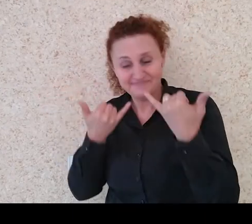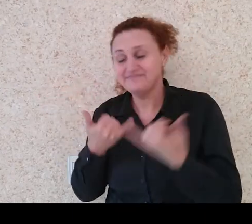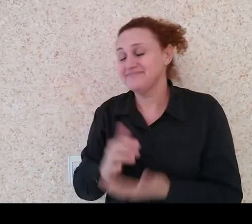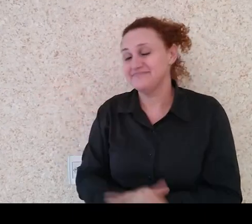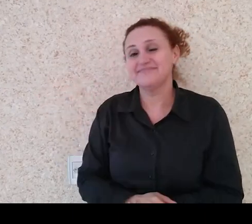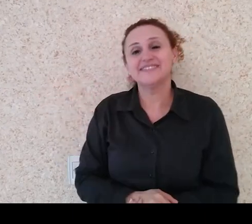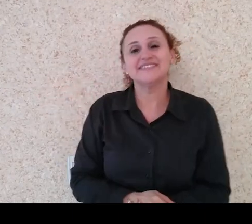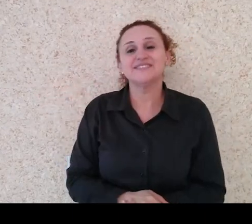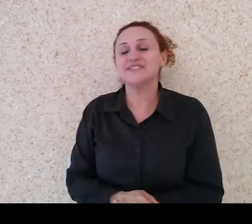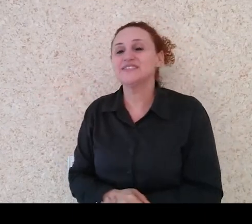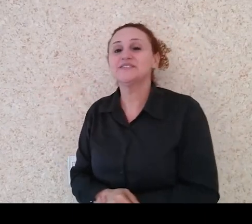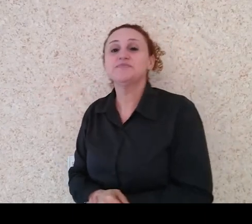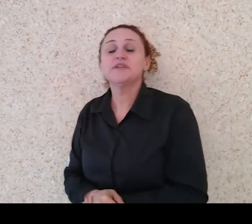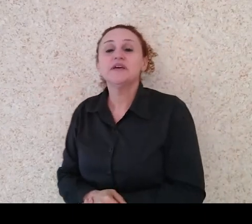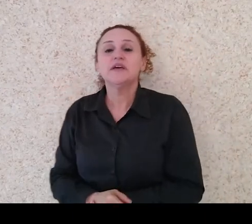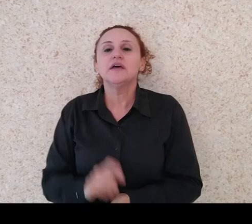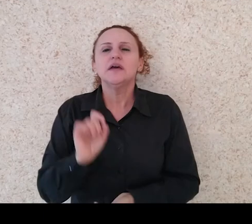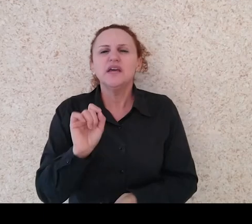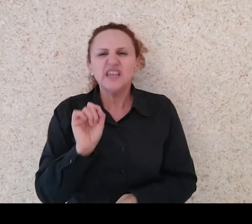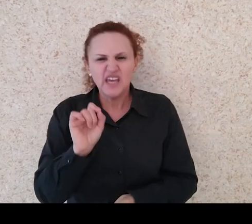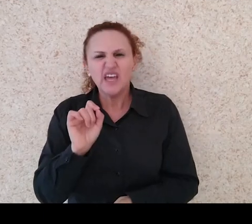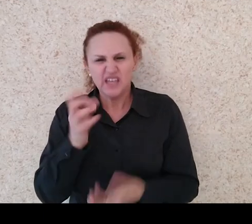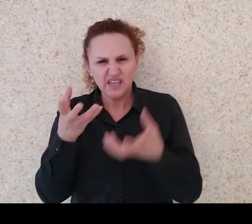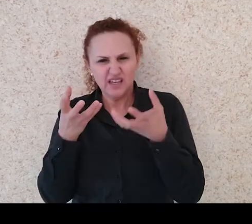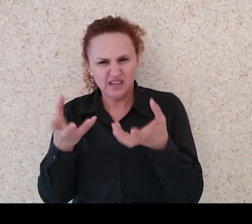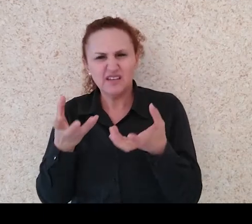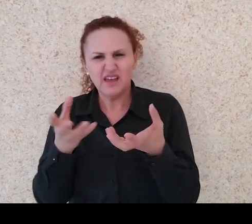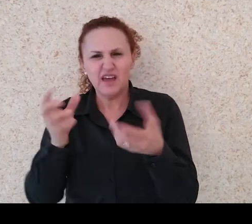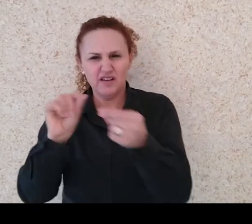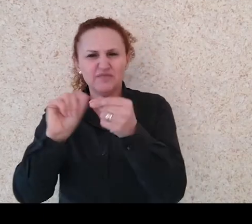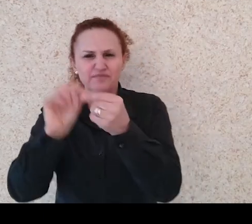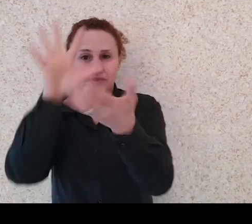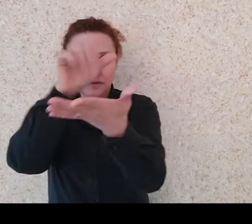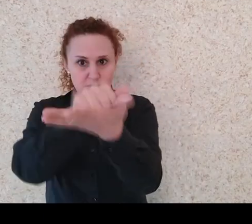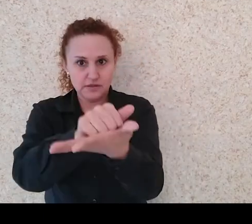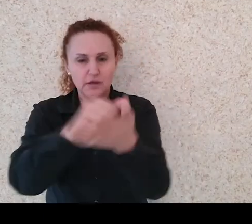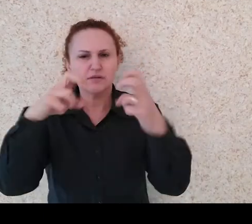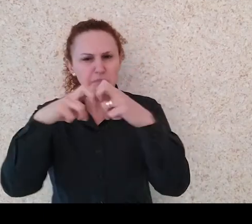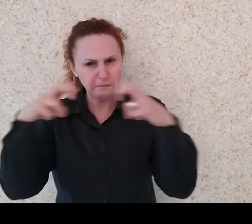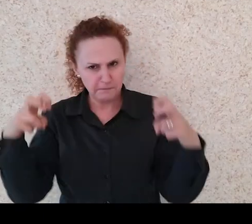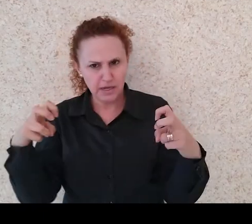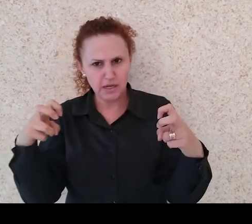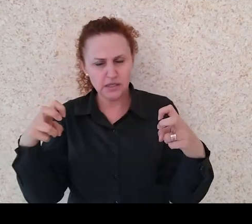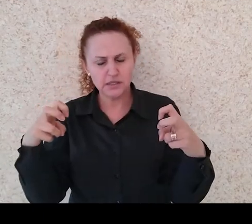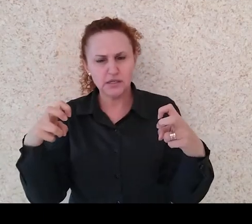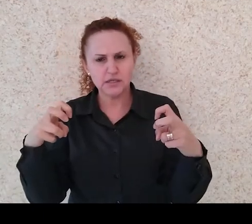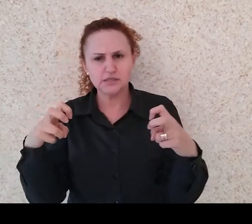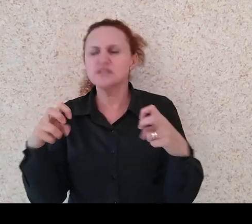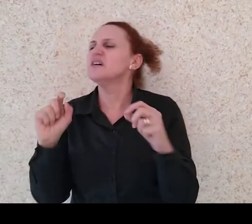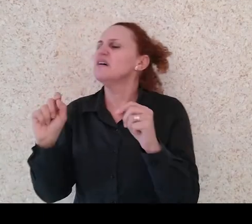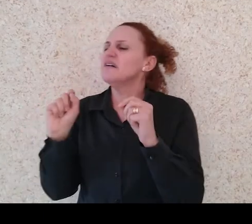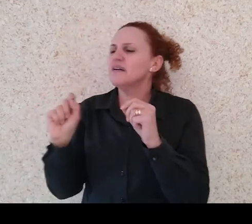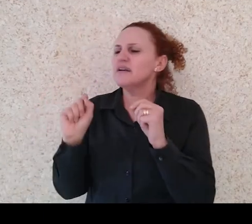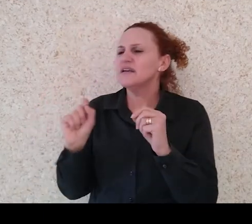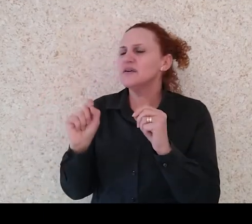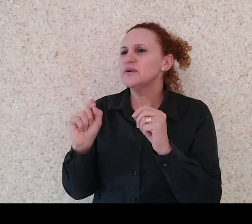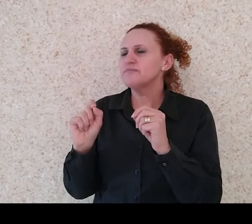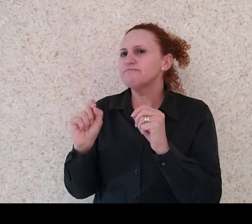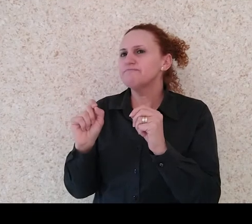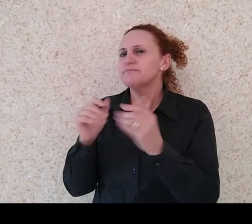E, para quem tem interesse em se inscrever nas bancas ou em participar de informações que o CAS ofereça, para saber o que